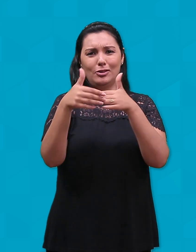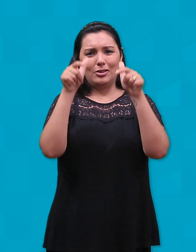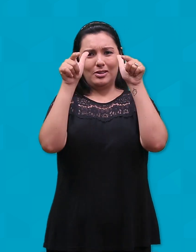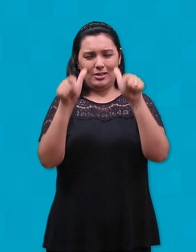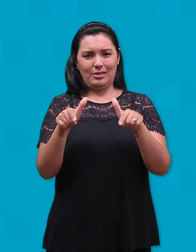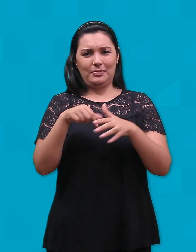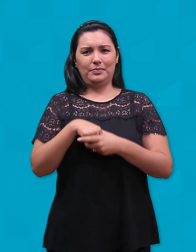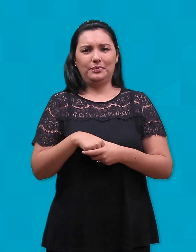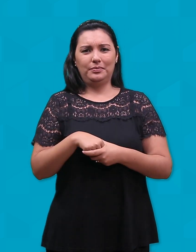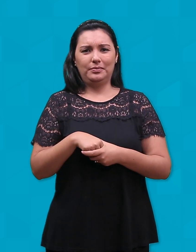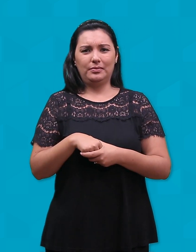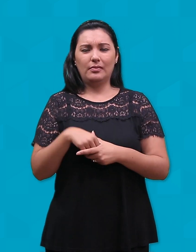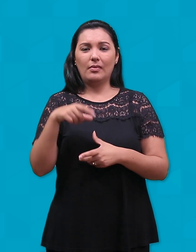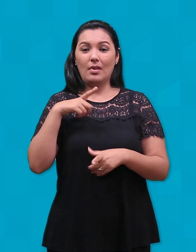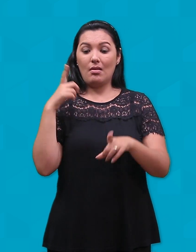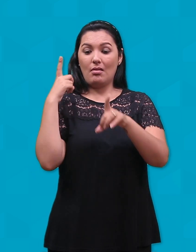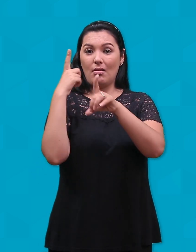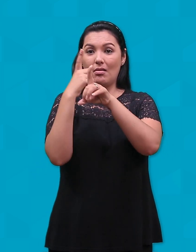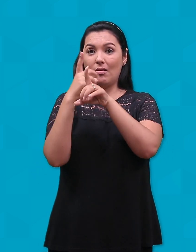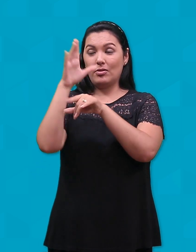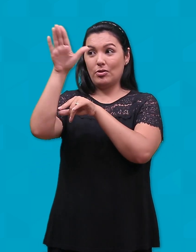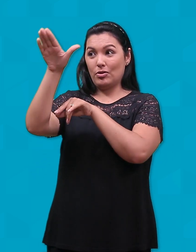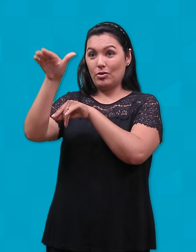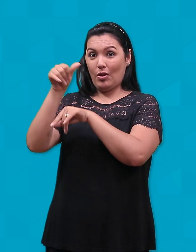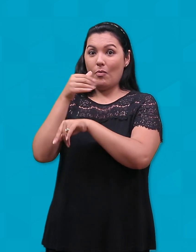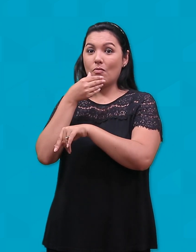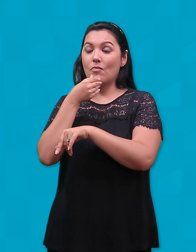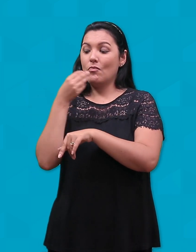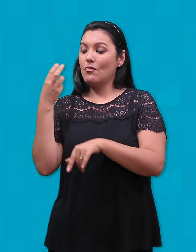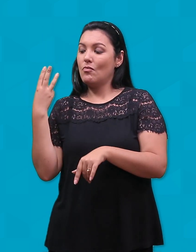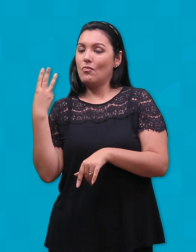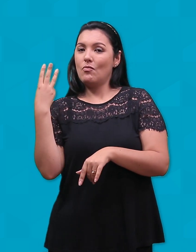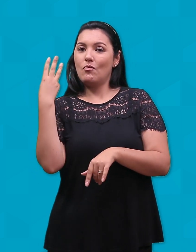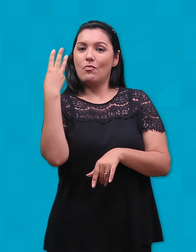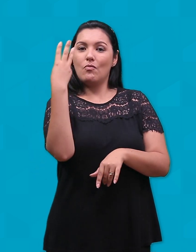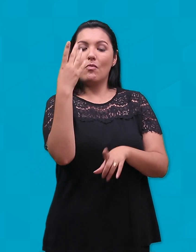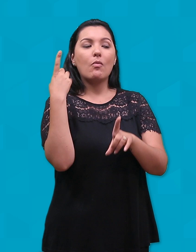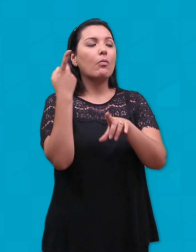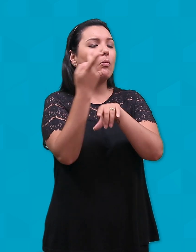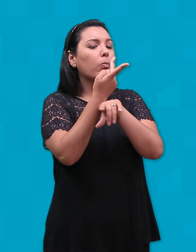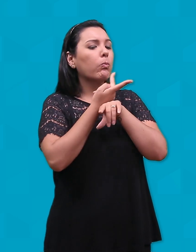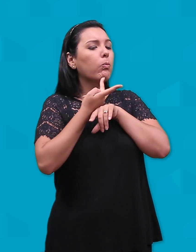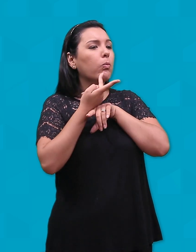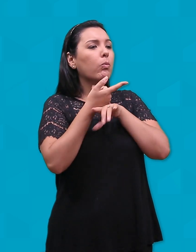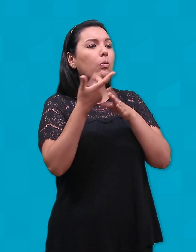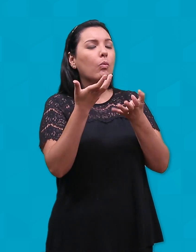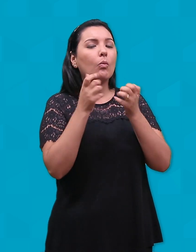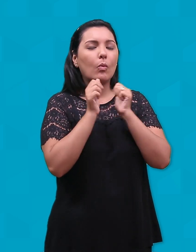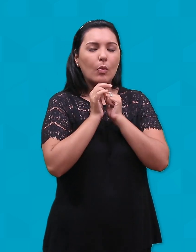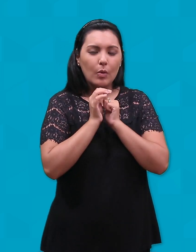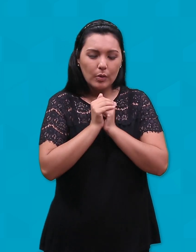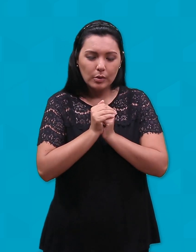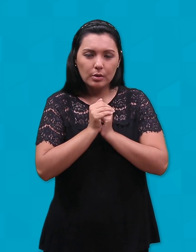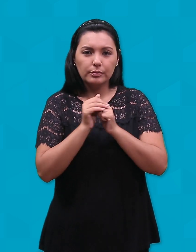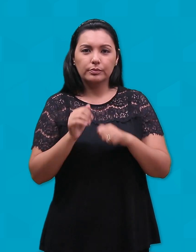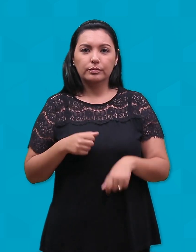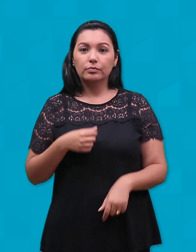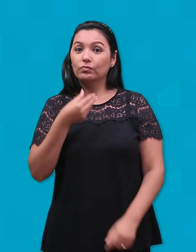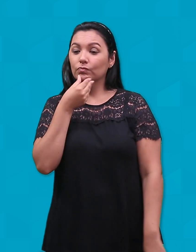chega ao oriente e motiva os magos a virem à sua procura para adorá-lo. E os magos vêm do